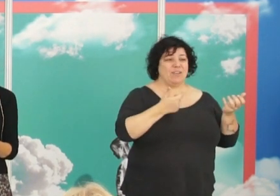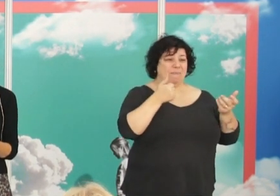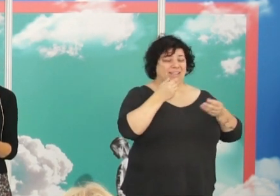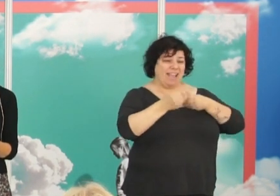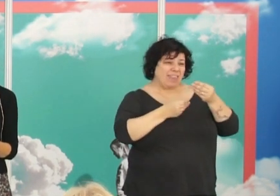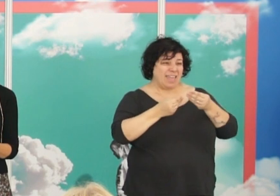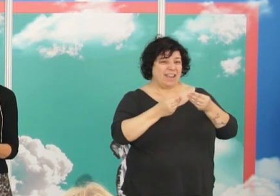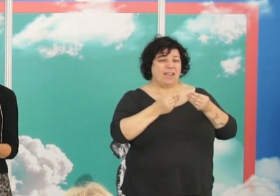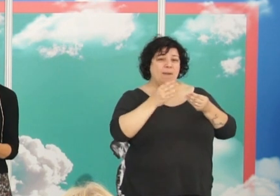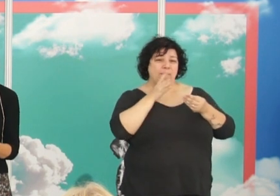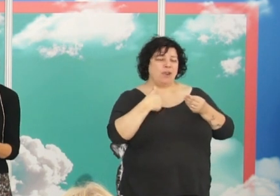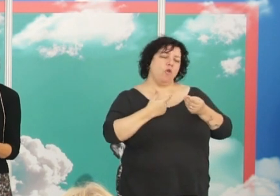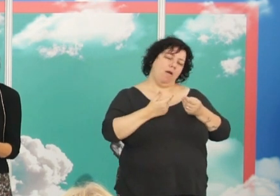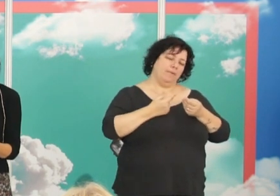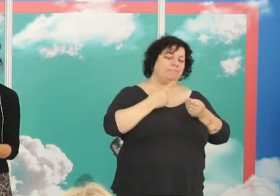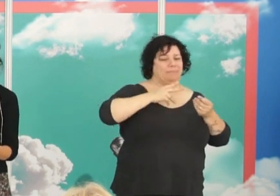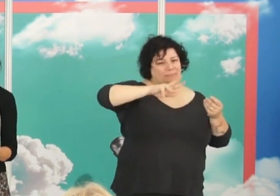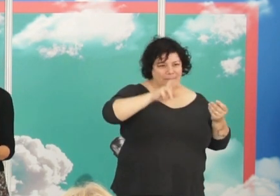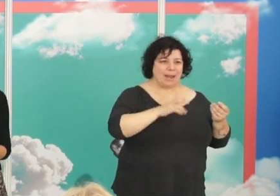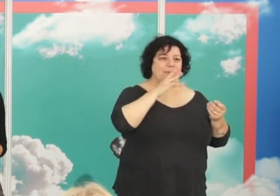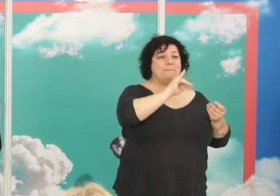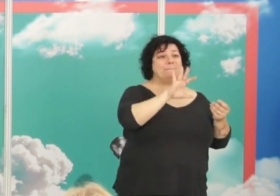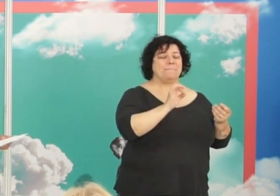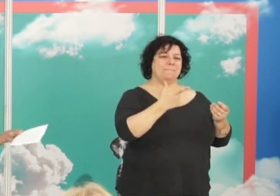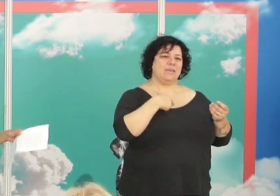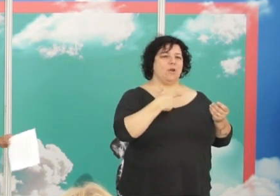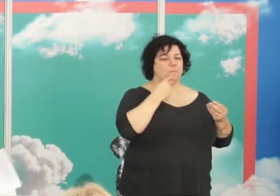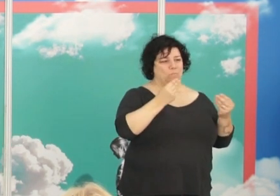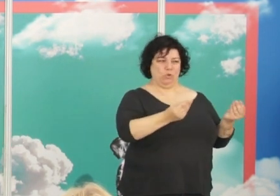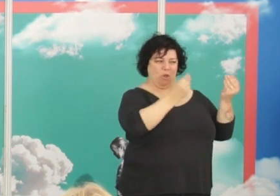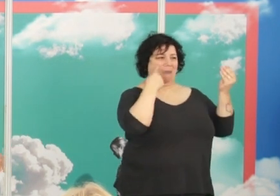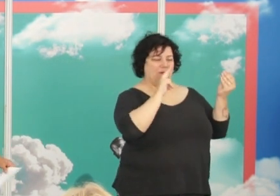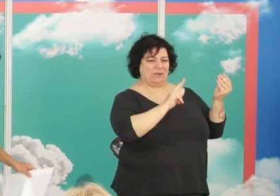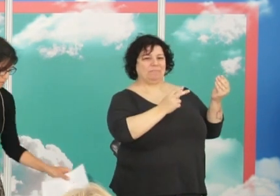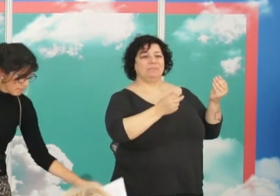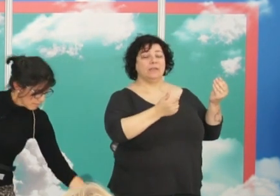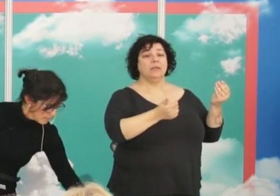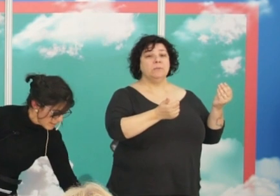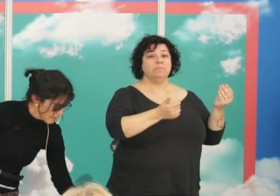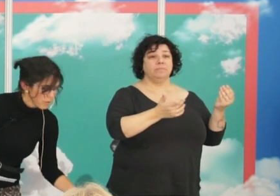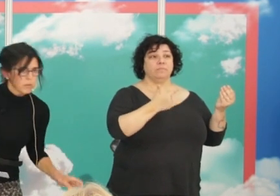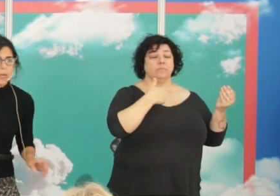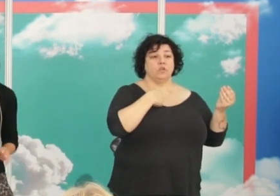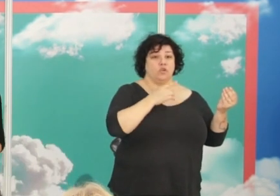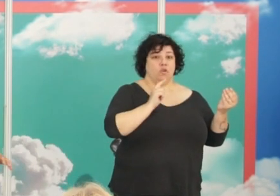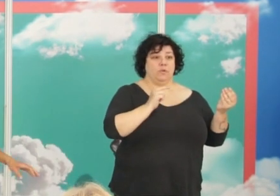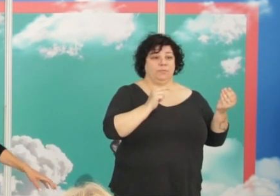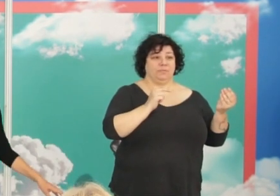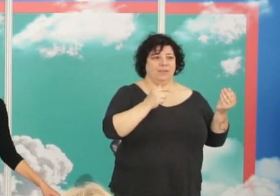que hacer con todo esto pero lo doy por bueno porque Pío está mucho mejor yo he tenido